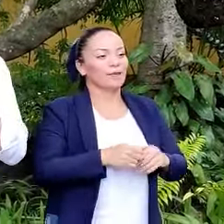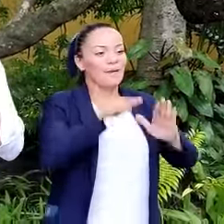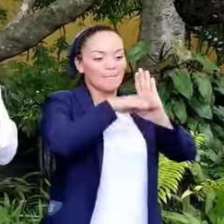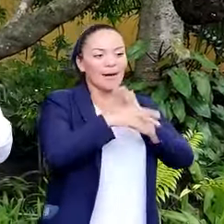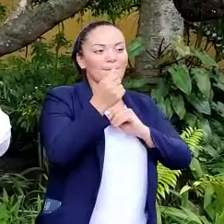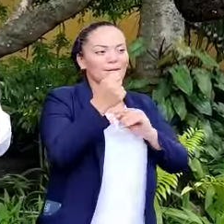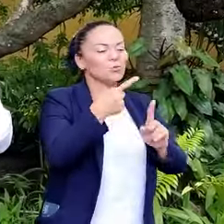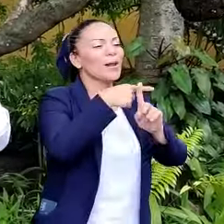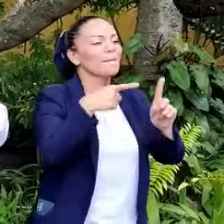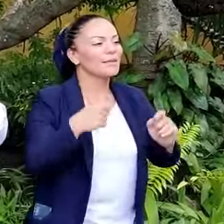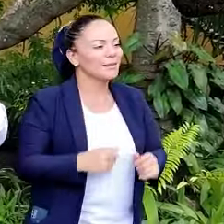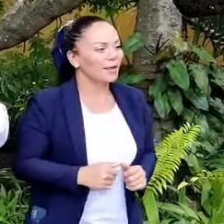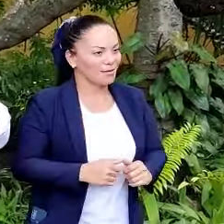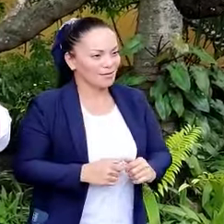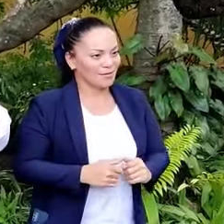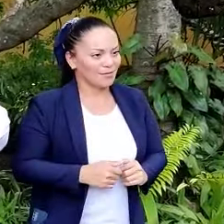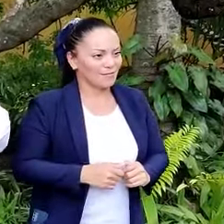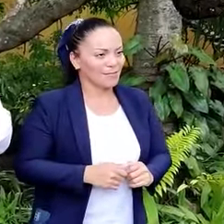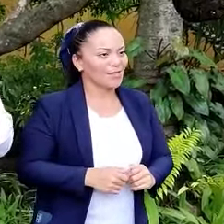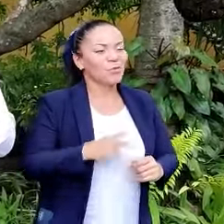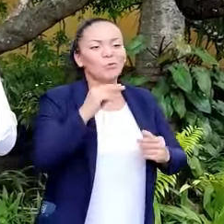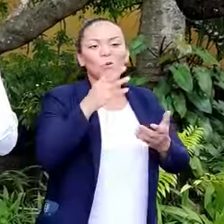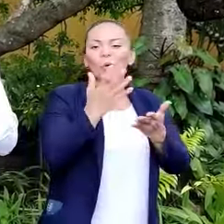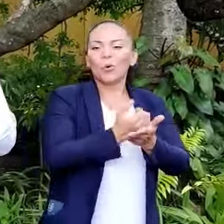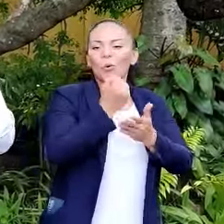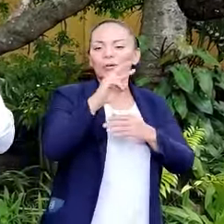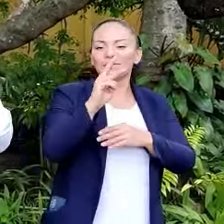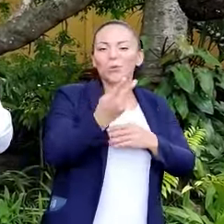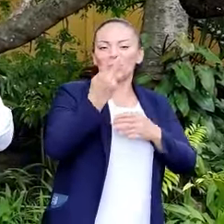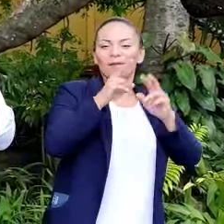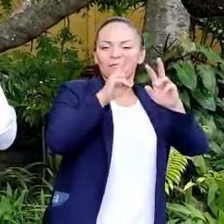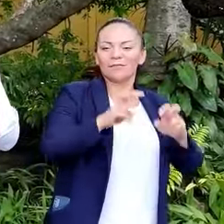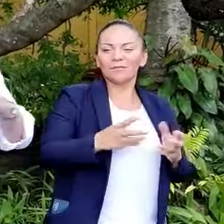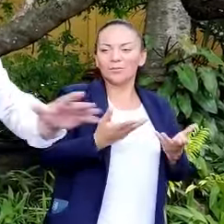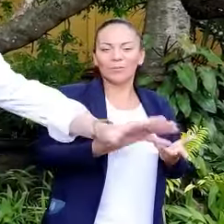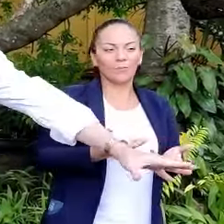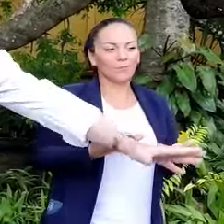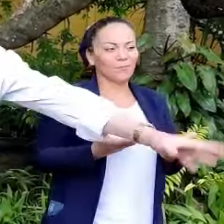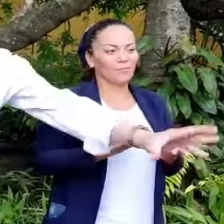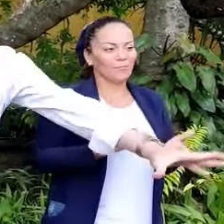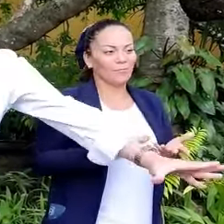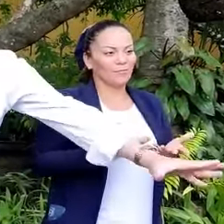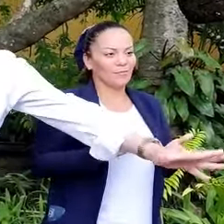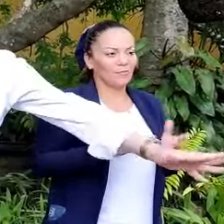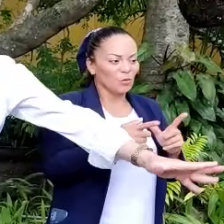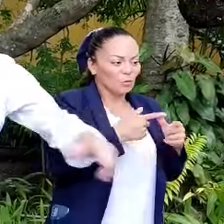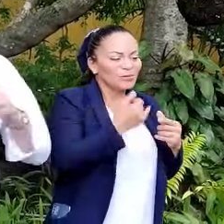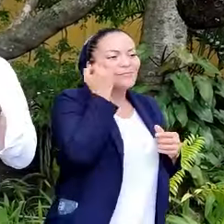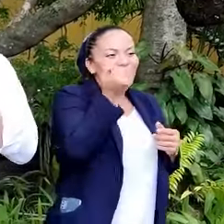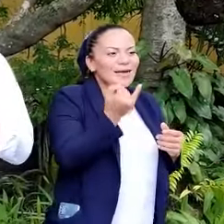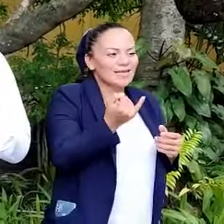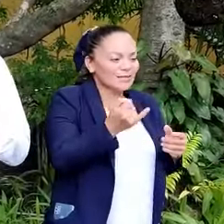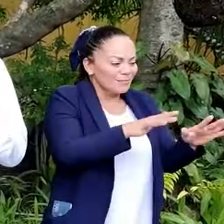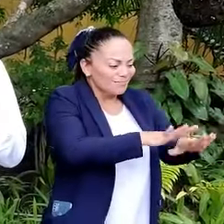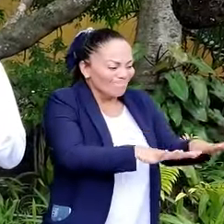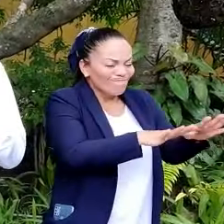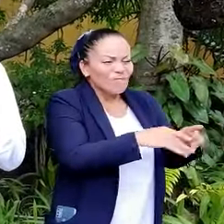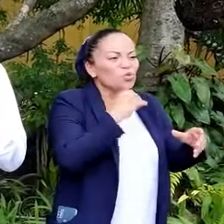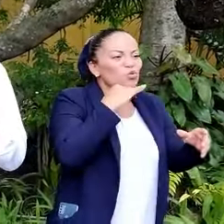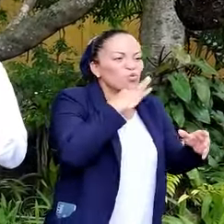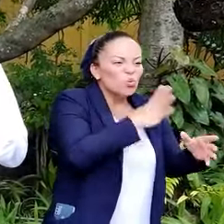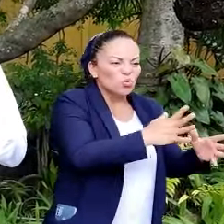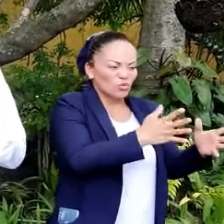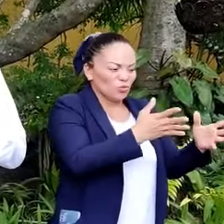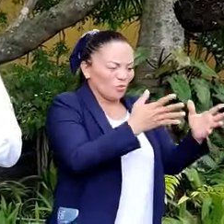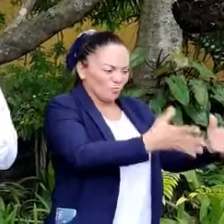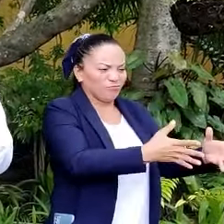mitad y que no cobra la segunda revisión. Entonces pasamos de un charco sucio a algo muy